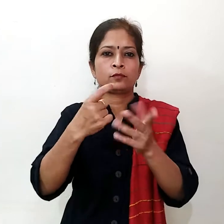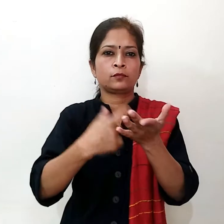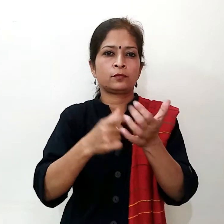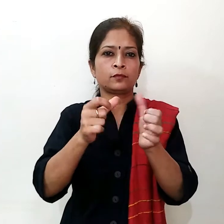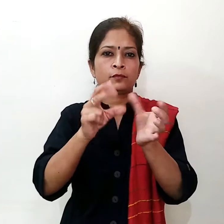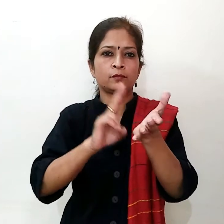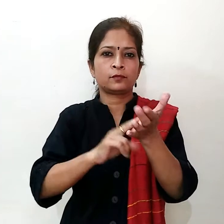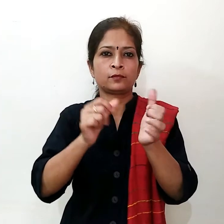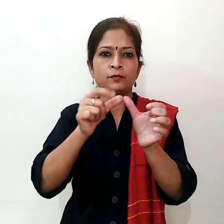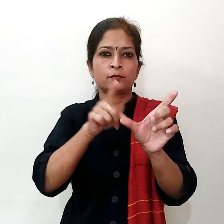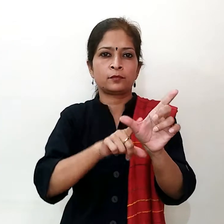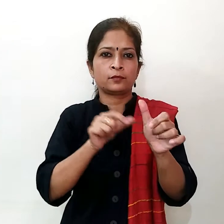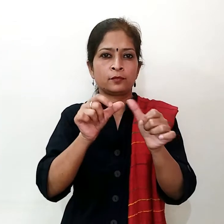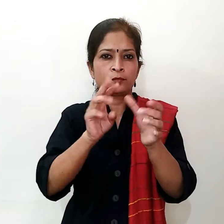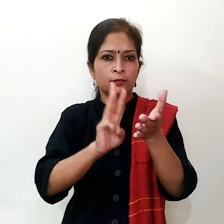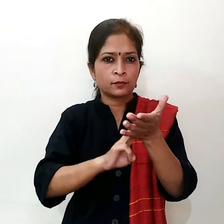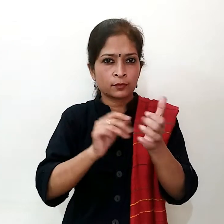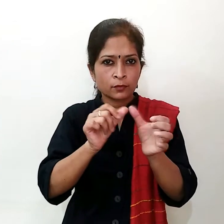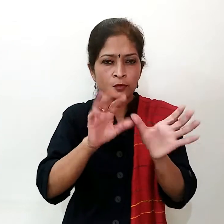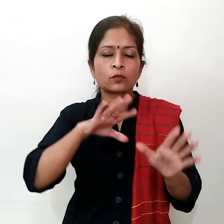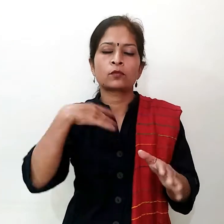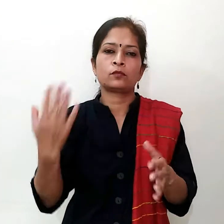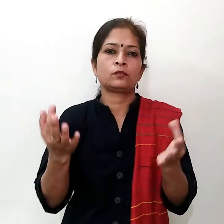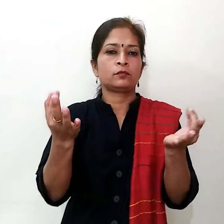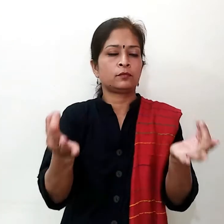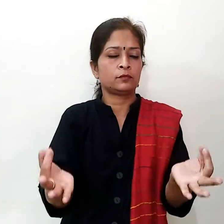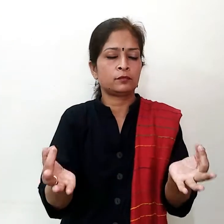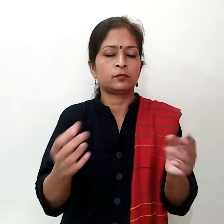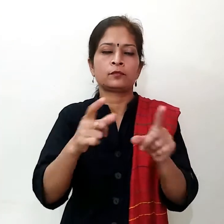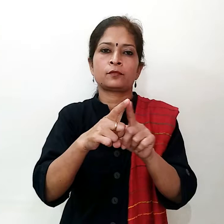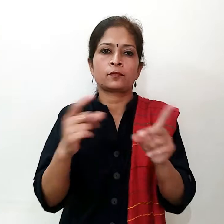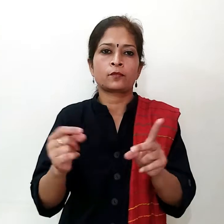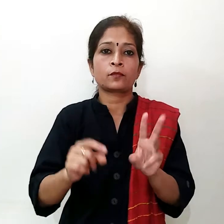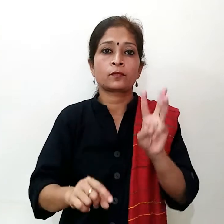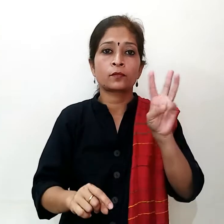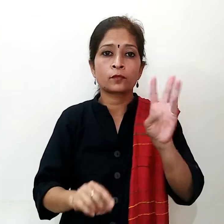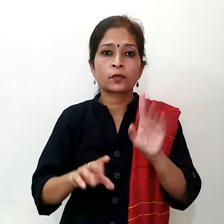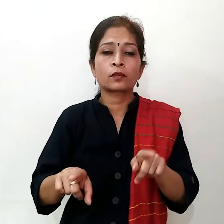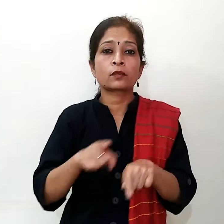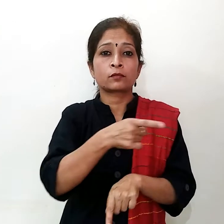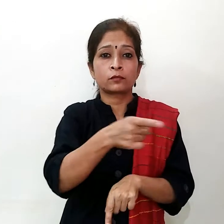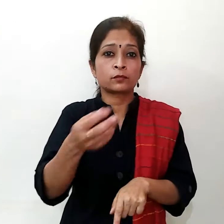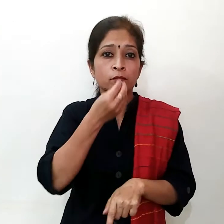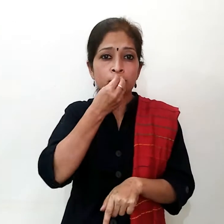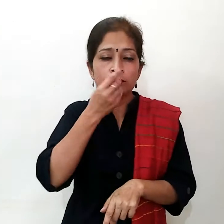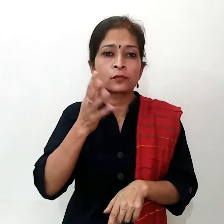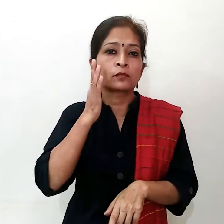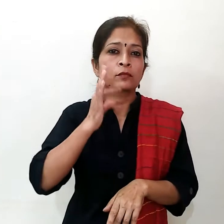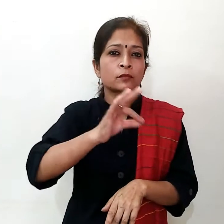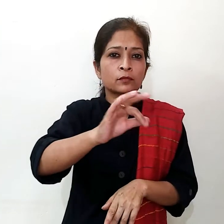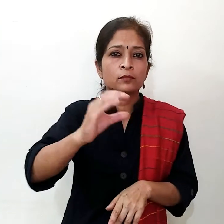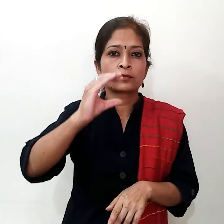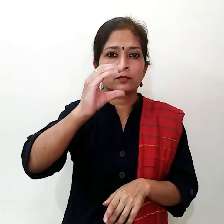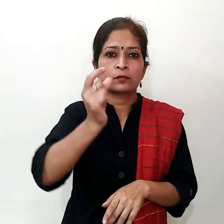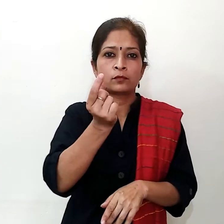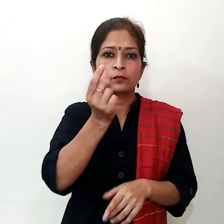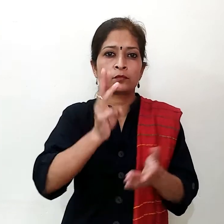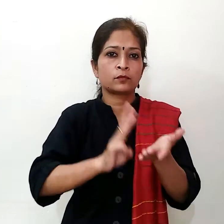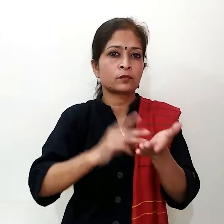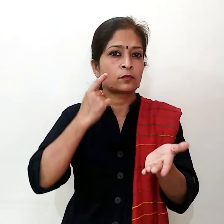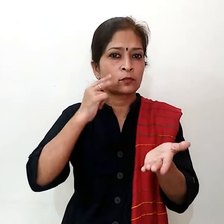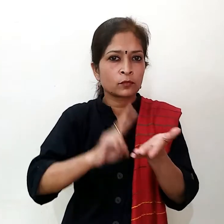व होजर में हल्दी,